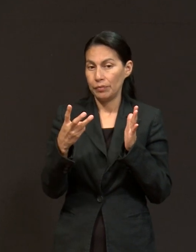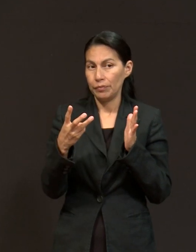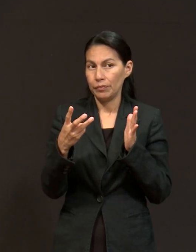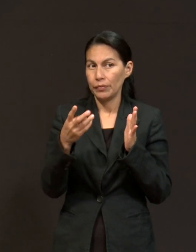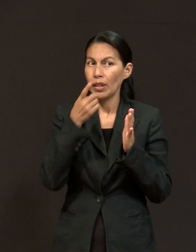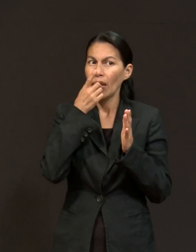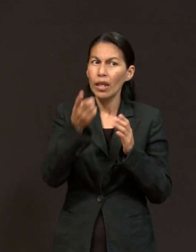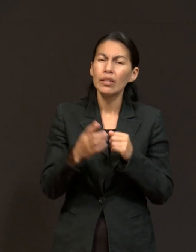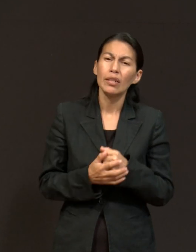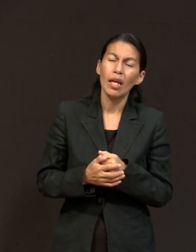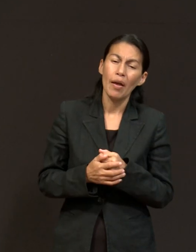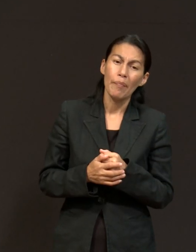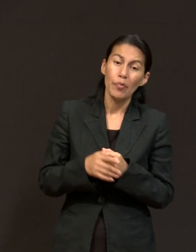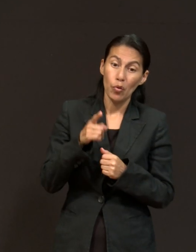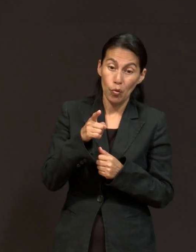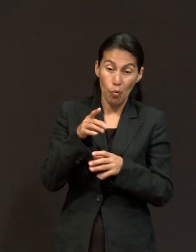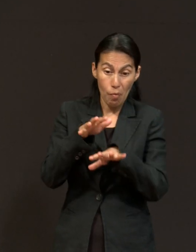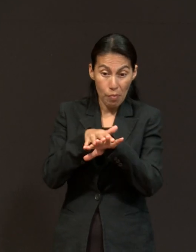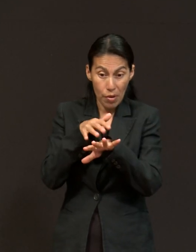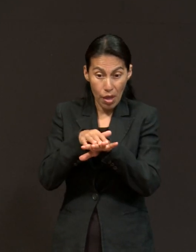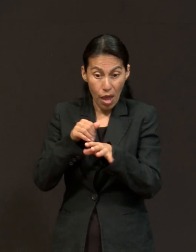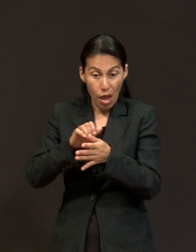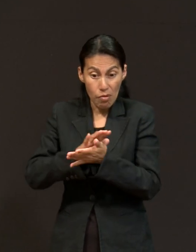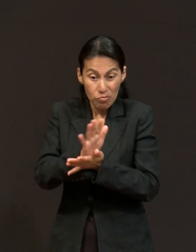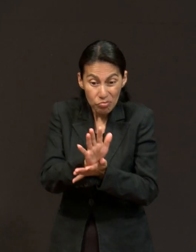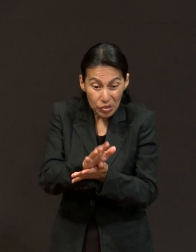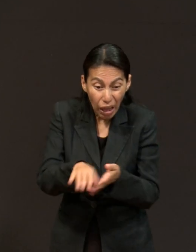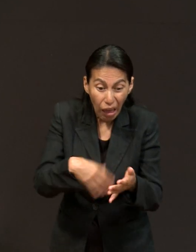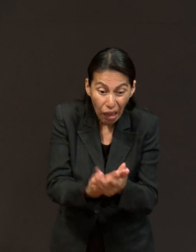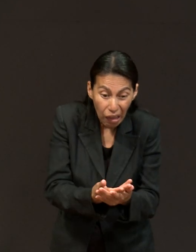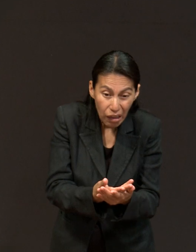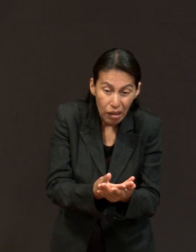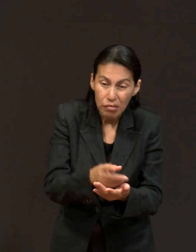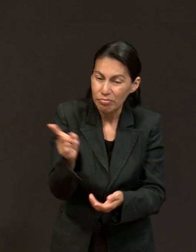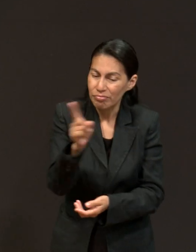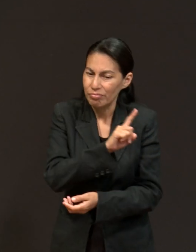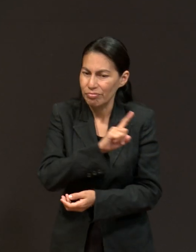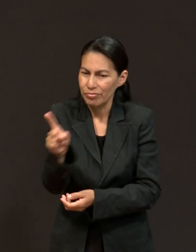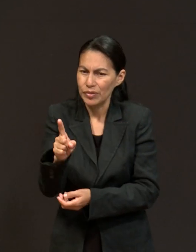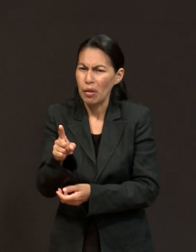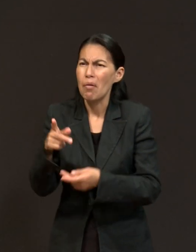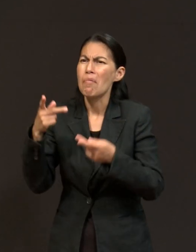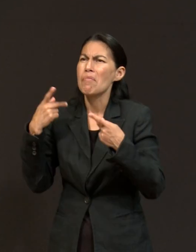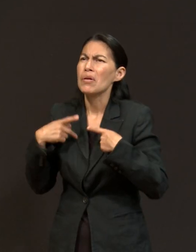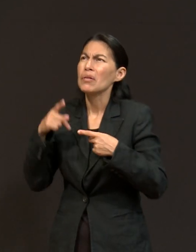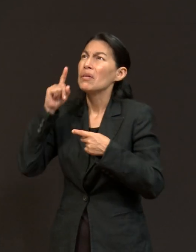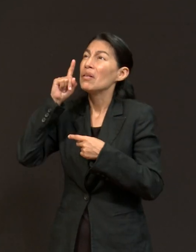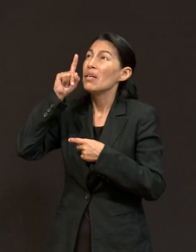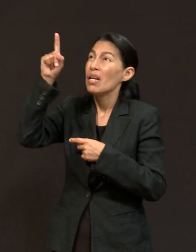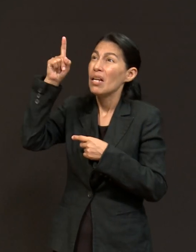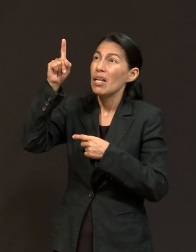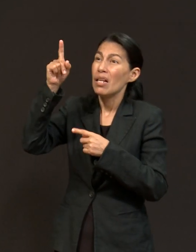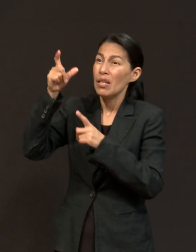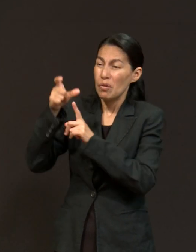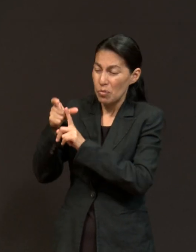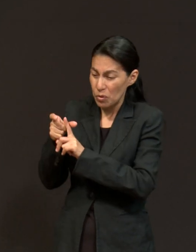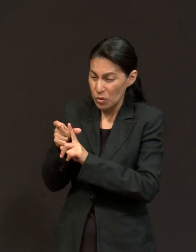el 121, 3 dice, no dará tu pie al resbaladero, ni se dormirá el que te guarda. Por cierto, no se